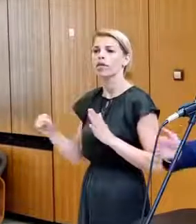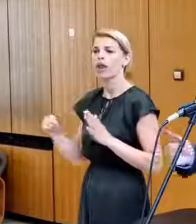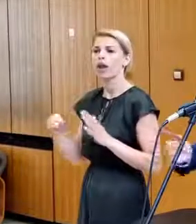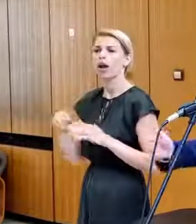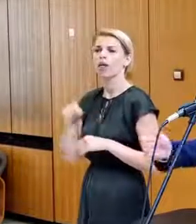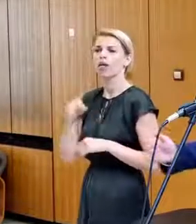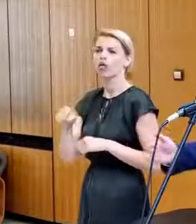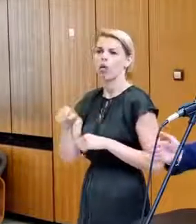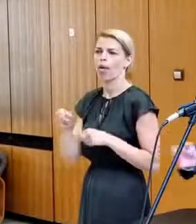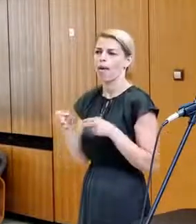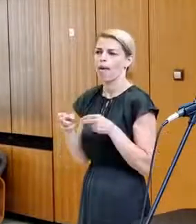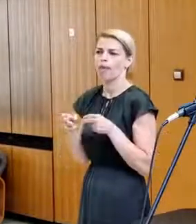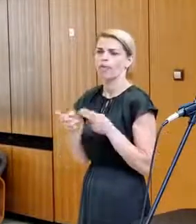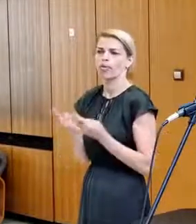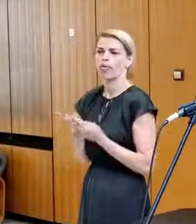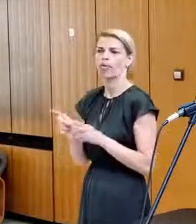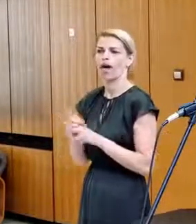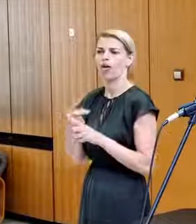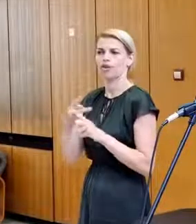iba kúsok od tých F-35-iek.